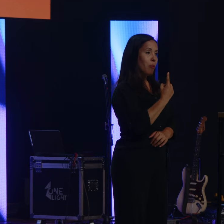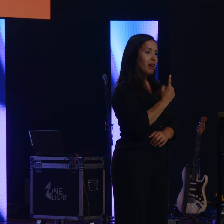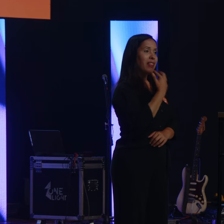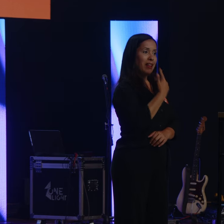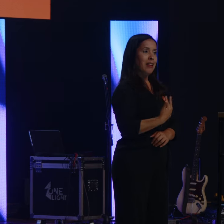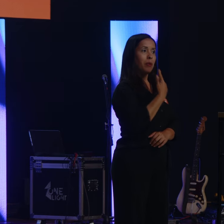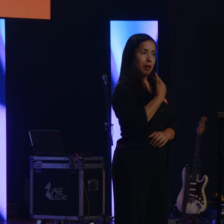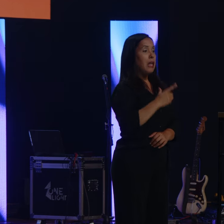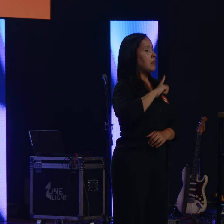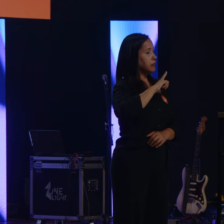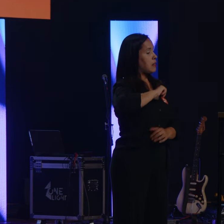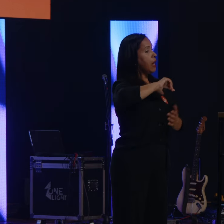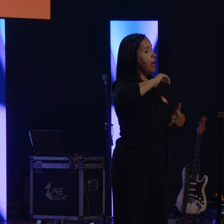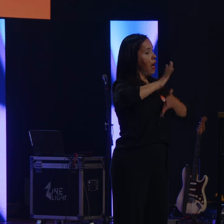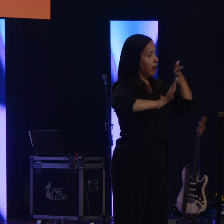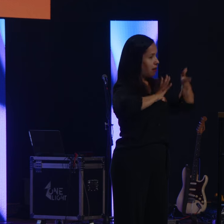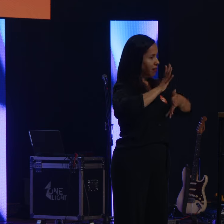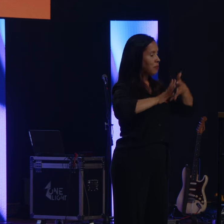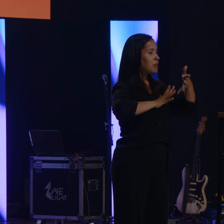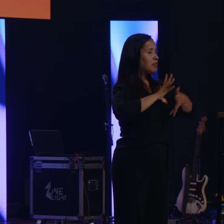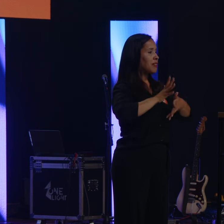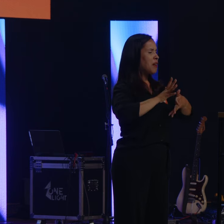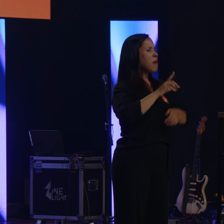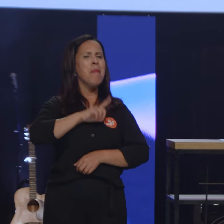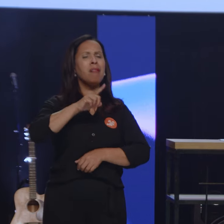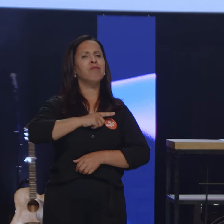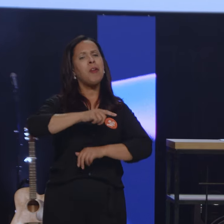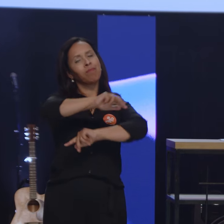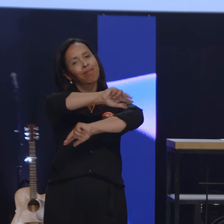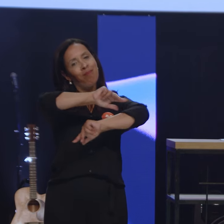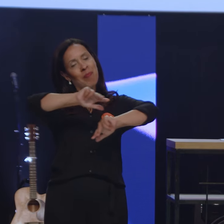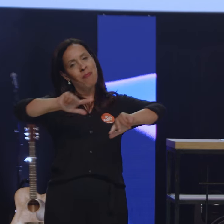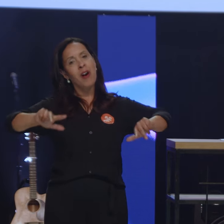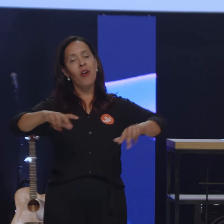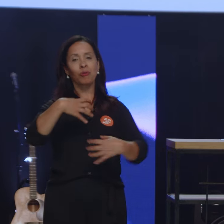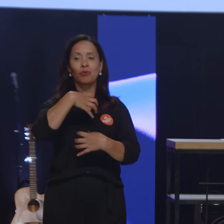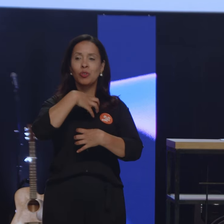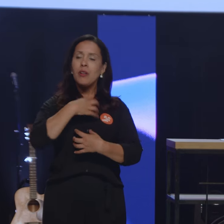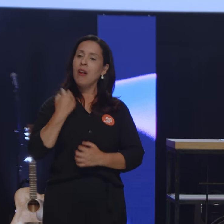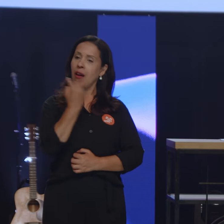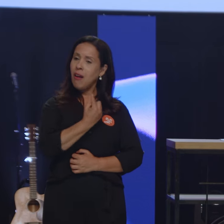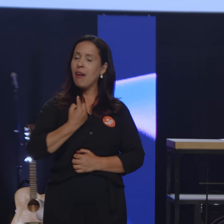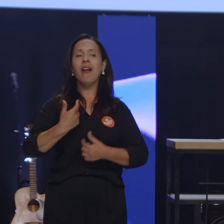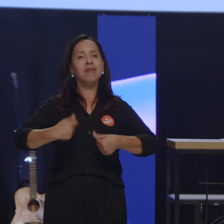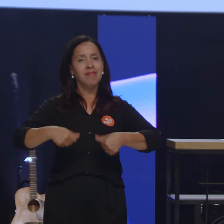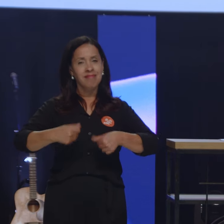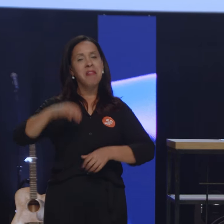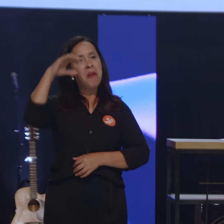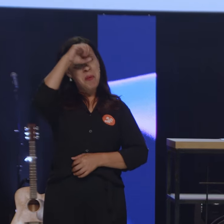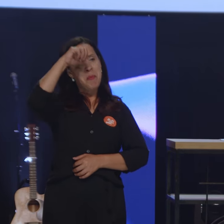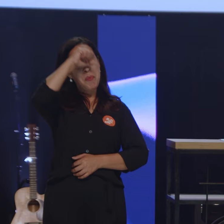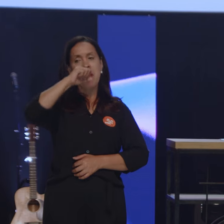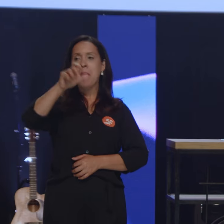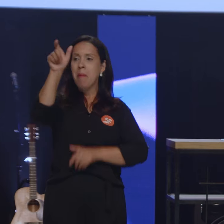A gente tem aqui a linguagem de sinal, mas tem muitas outras formas que a gente precisa aprender para conectar